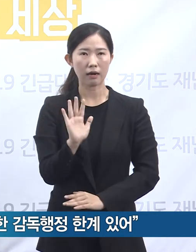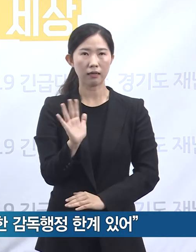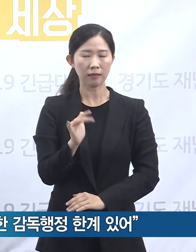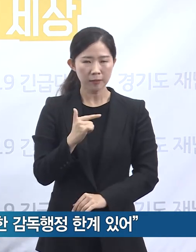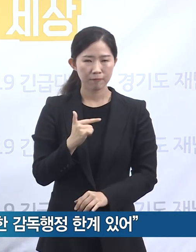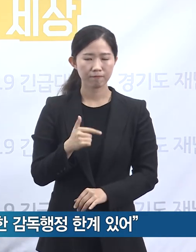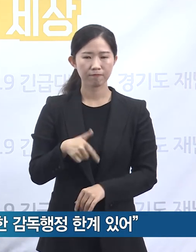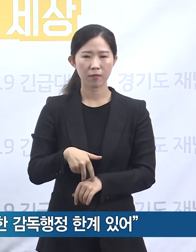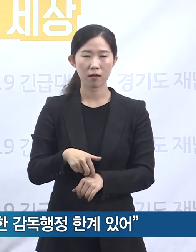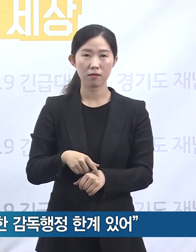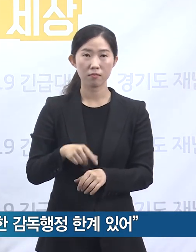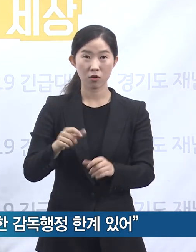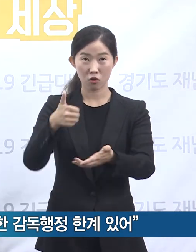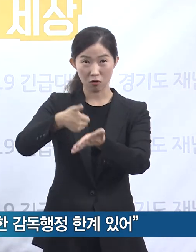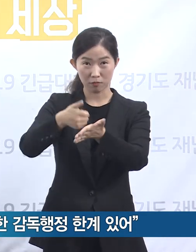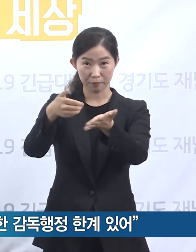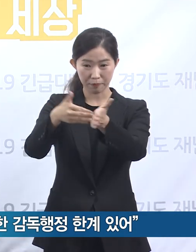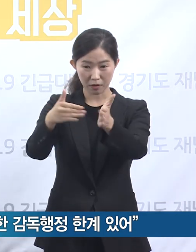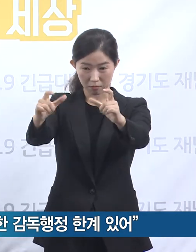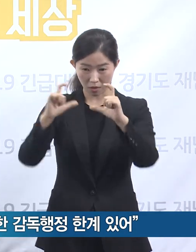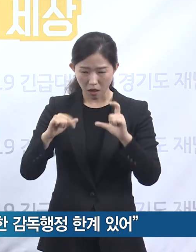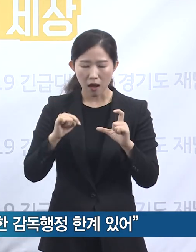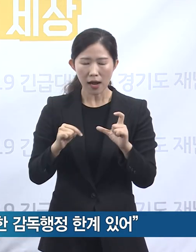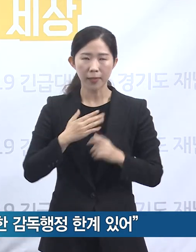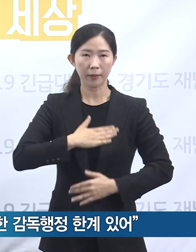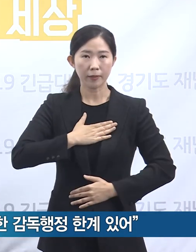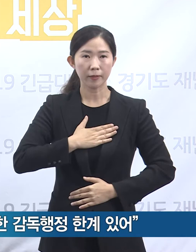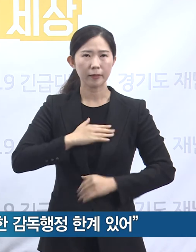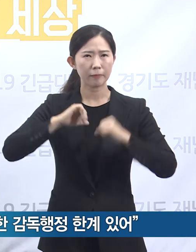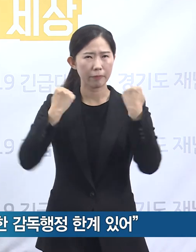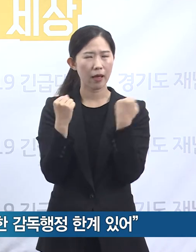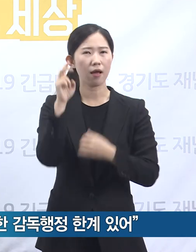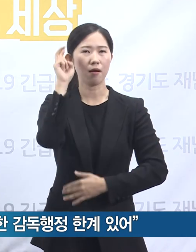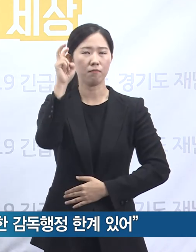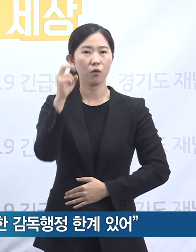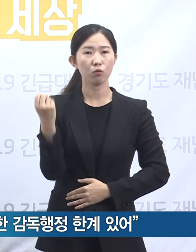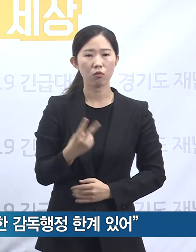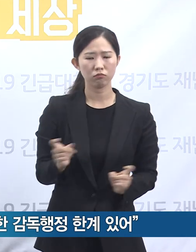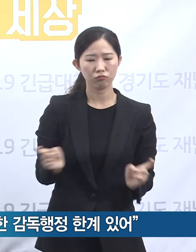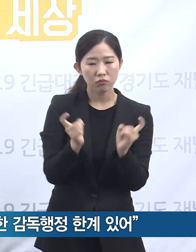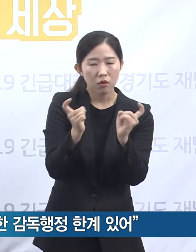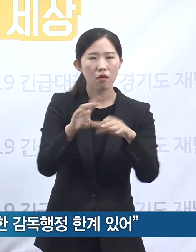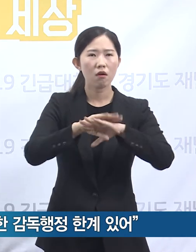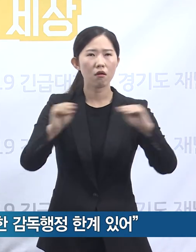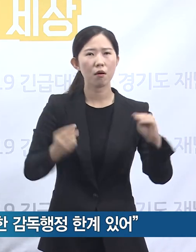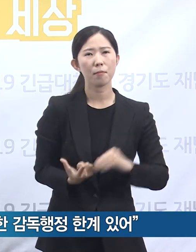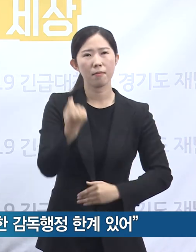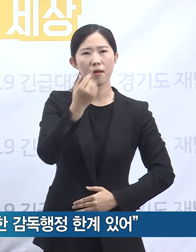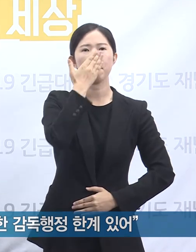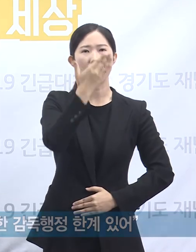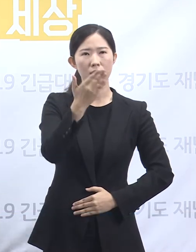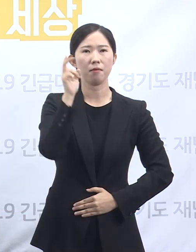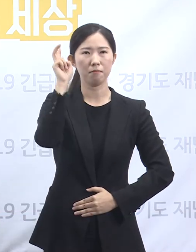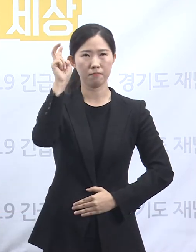적극적으로 응했을 것이고 그 경우 분쟁이 좀 더 빠른 시일 내에 해결될 수 있었을 것입니다.